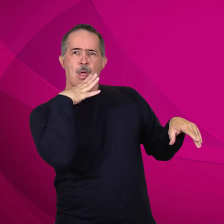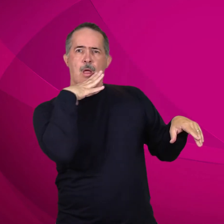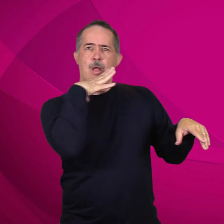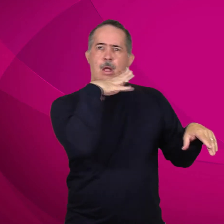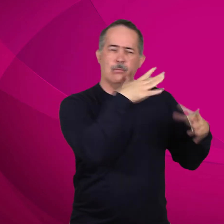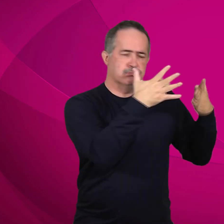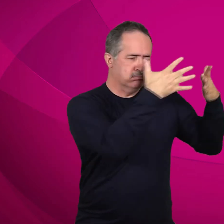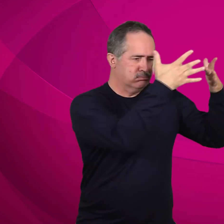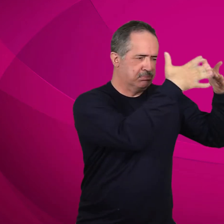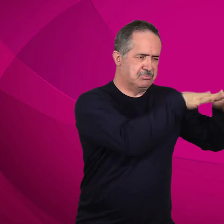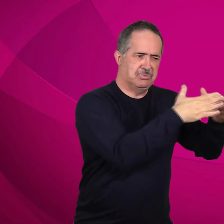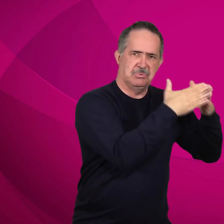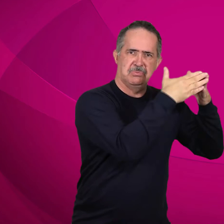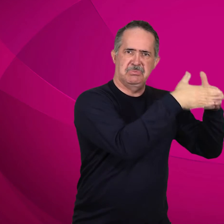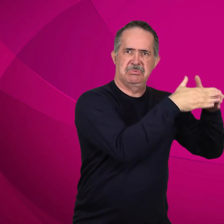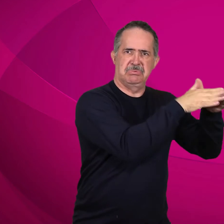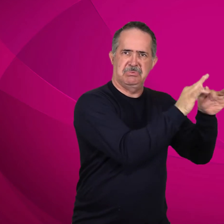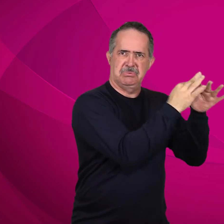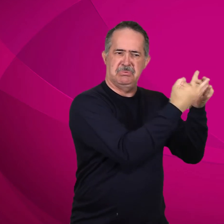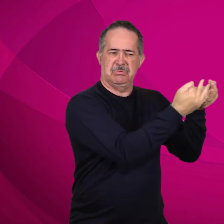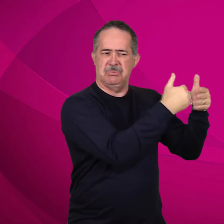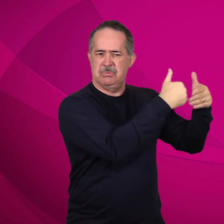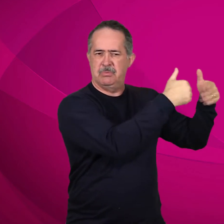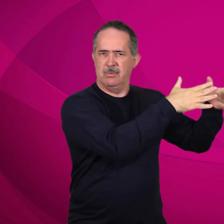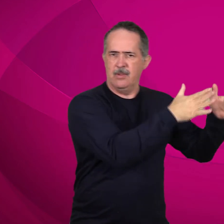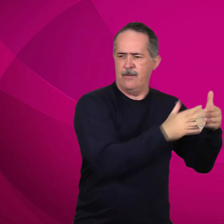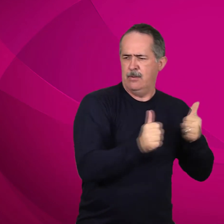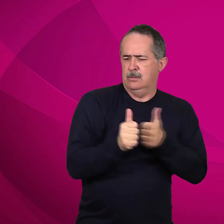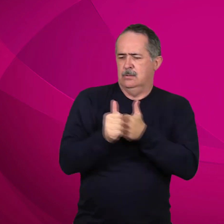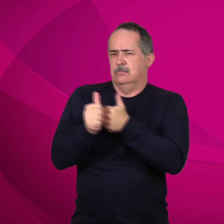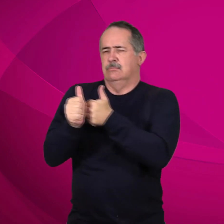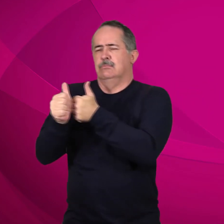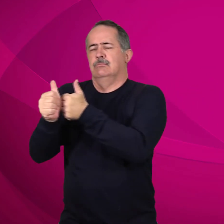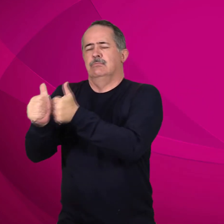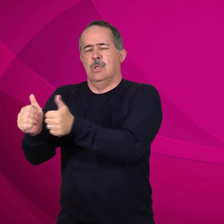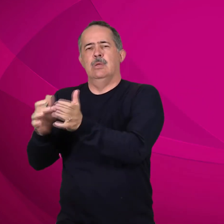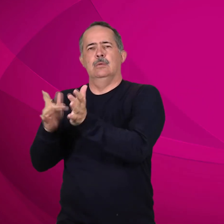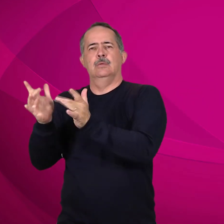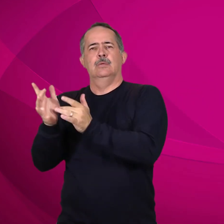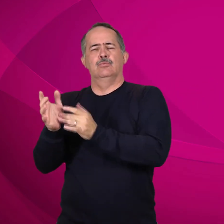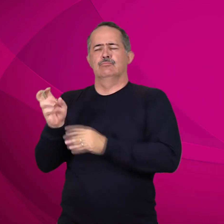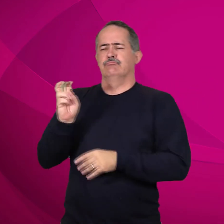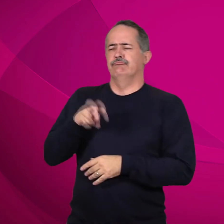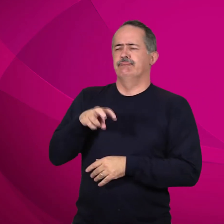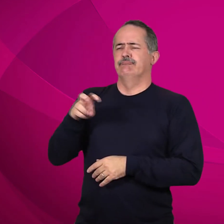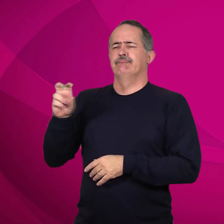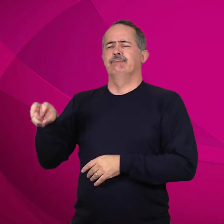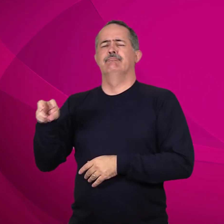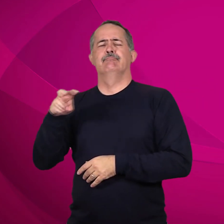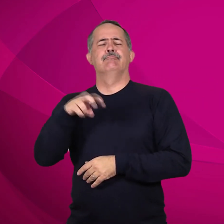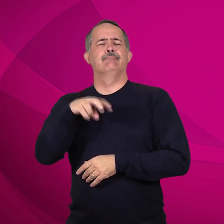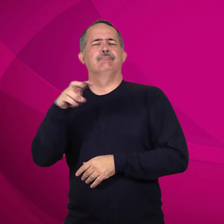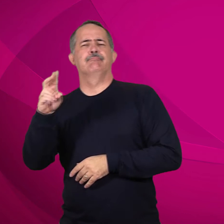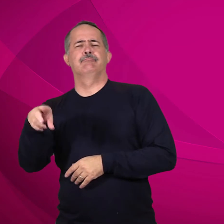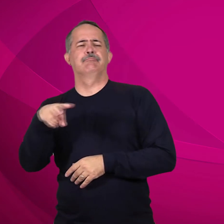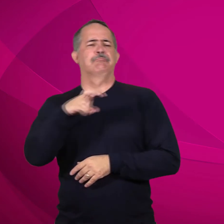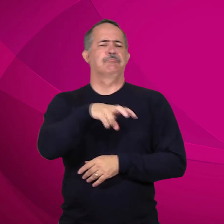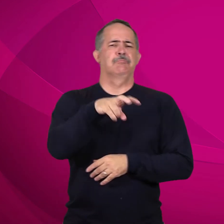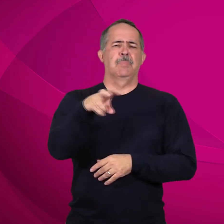Jesus andava por toda a Galiléia, ensinando nas sinagogas, pregando o evangelho do reino, e curando